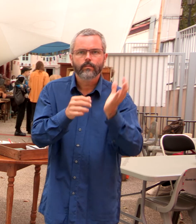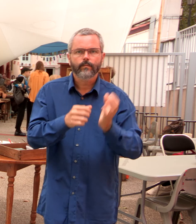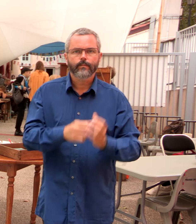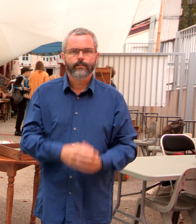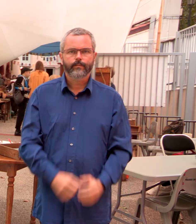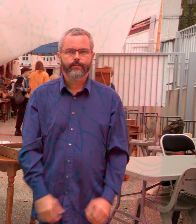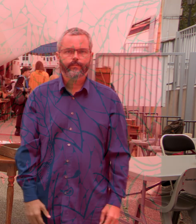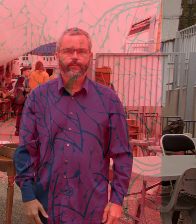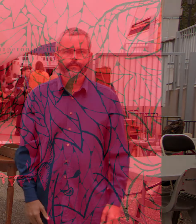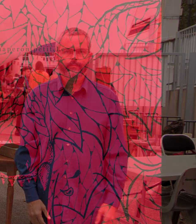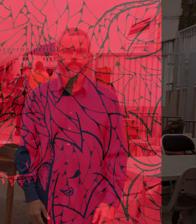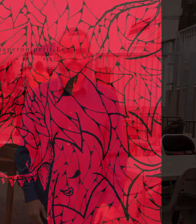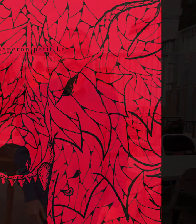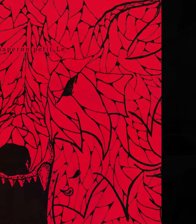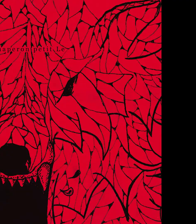D'autres couleurs C